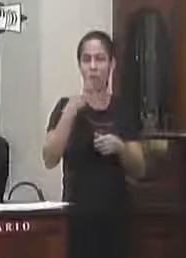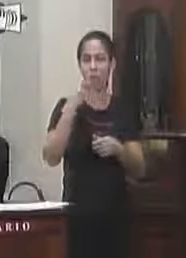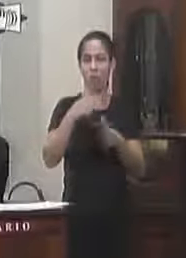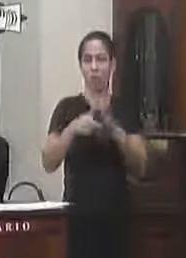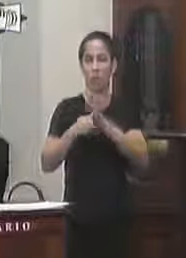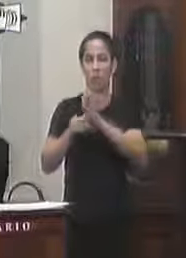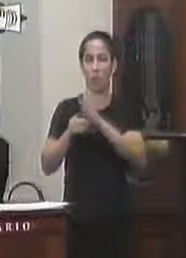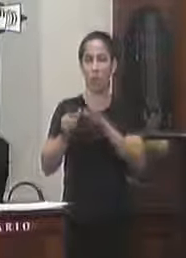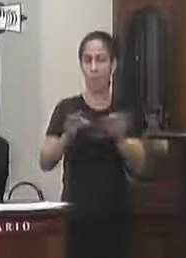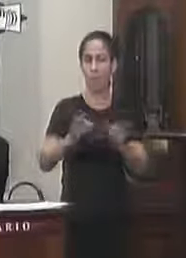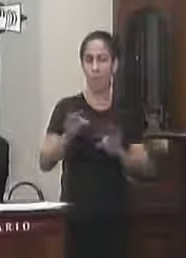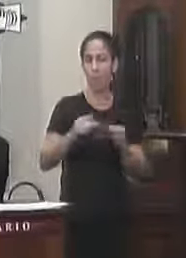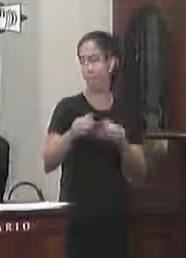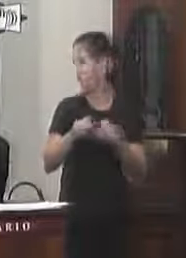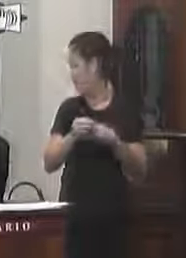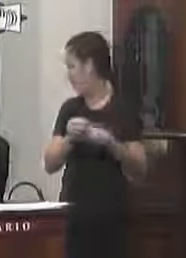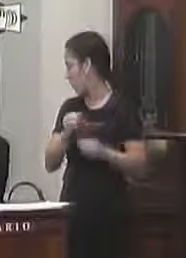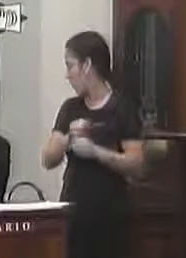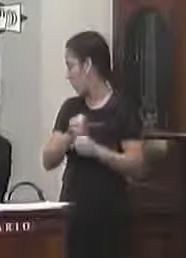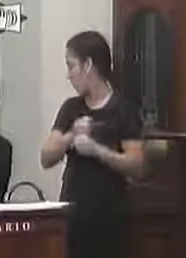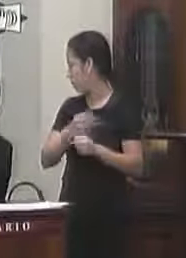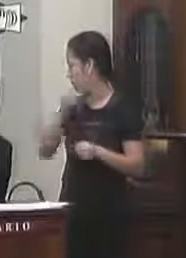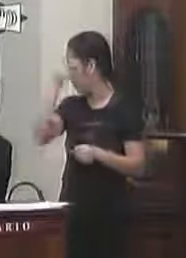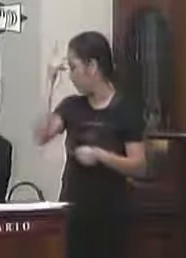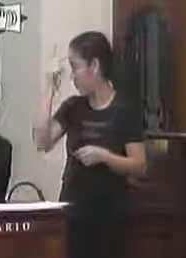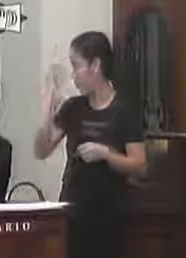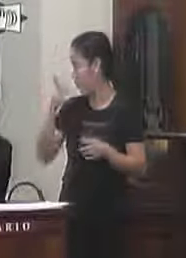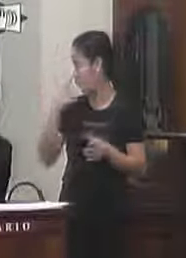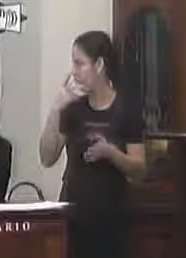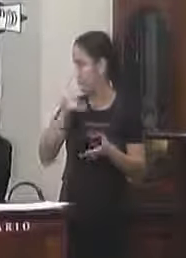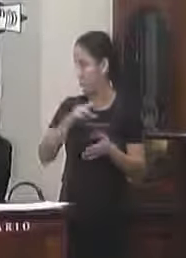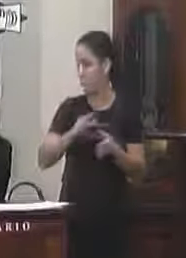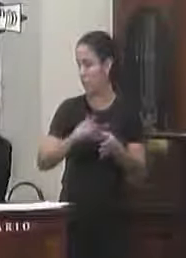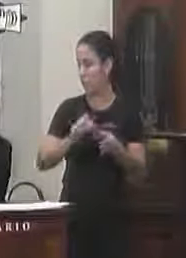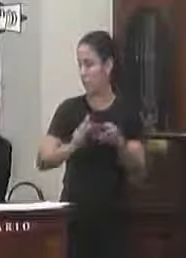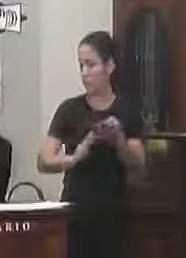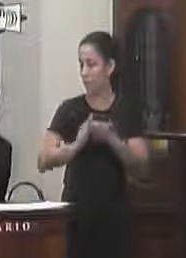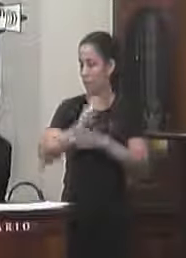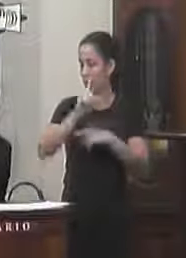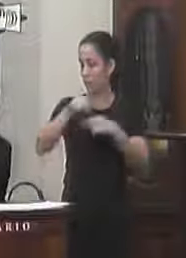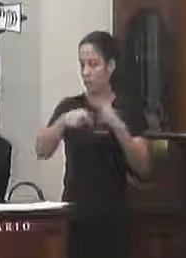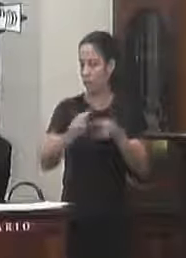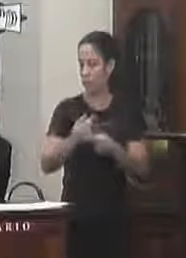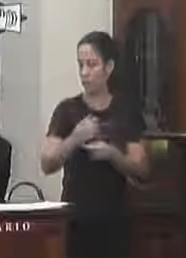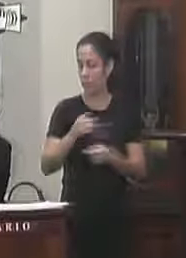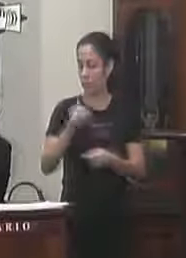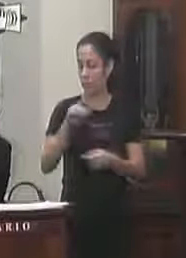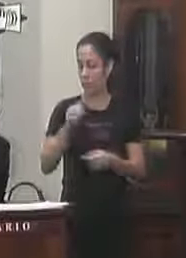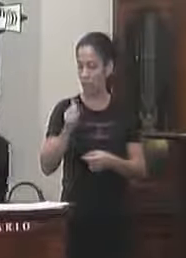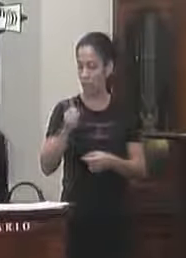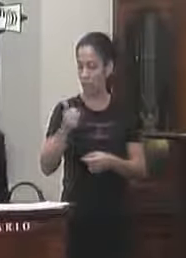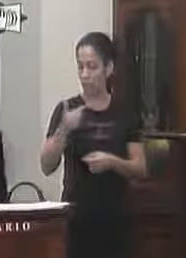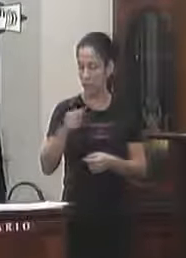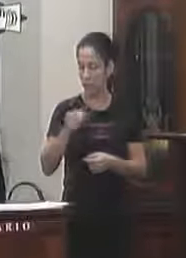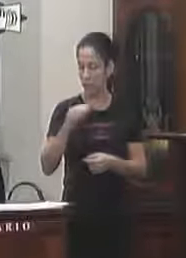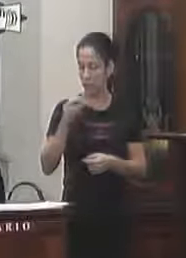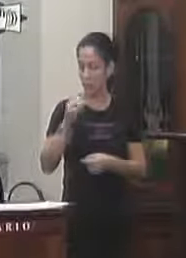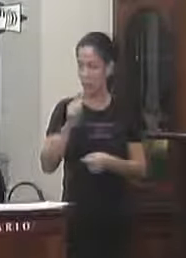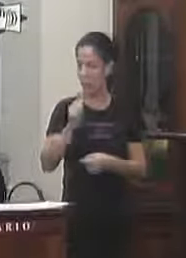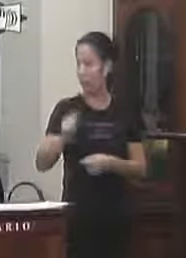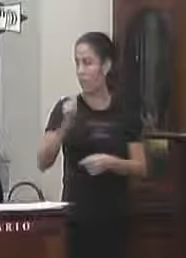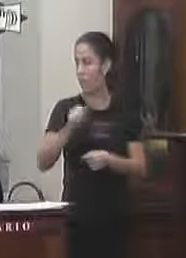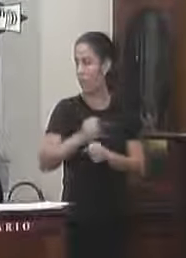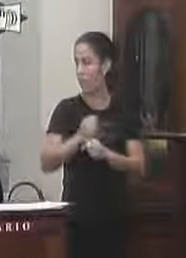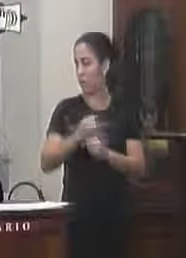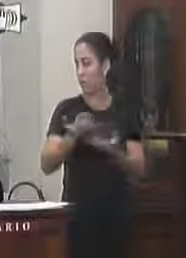comissão de serviços públicos obra da pessoa de sua relator opina pela regular tramitação sala das comissões 20 de agosto